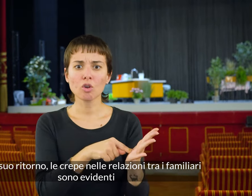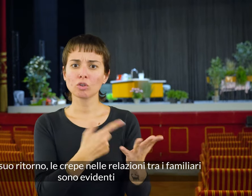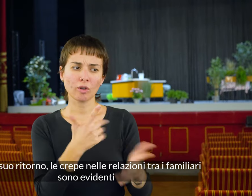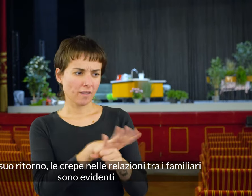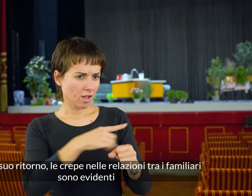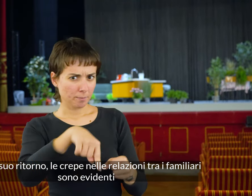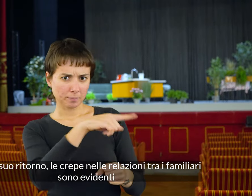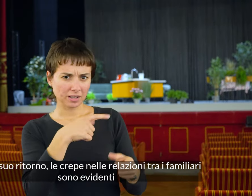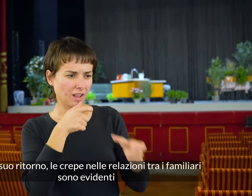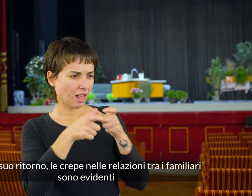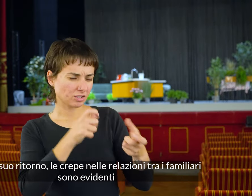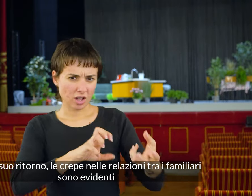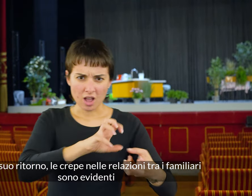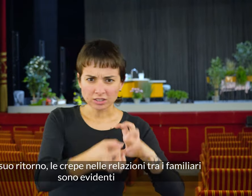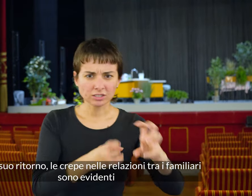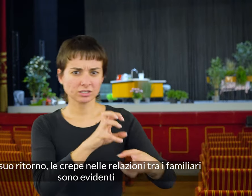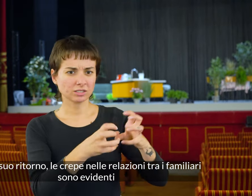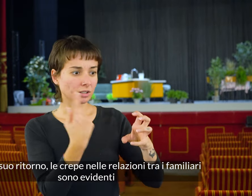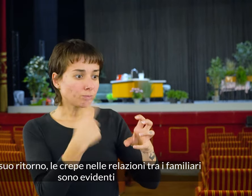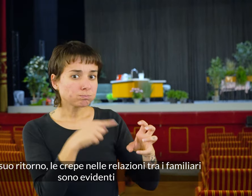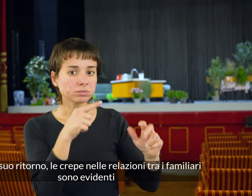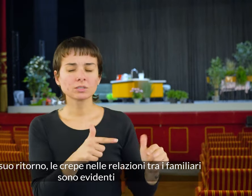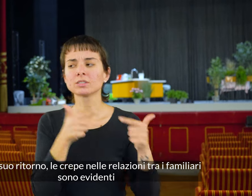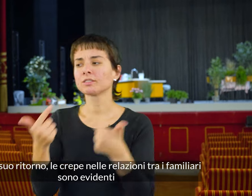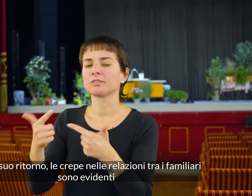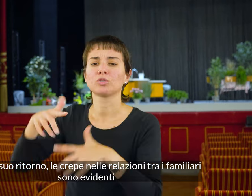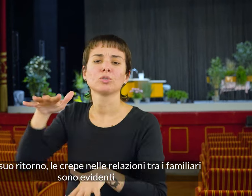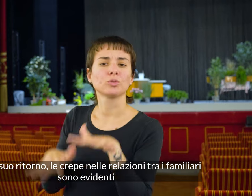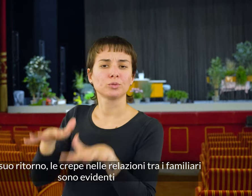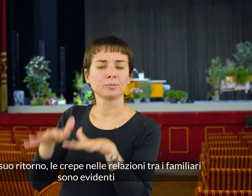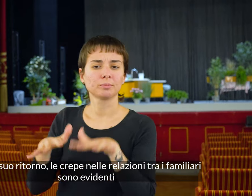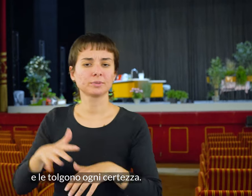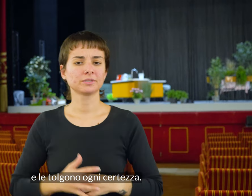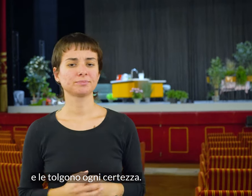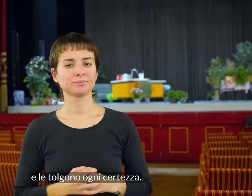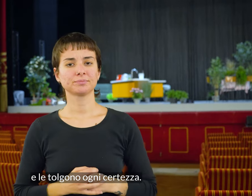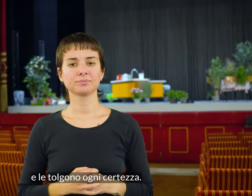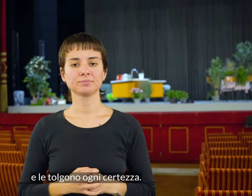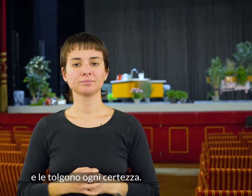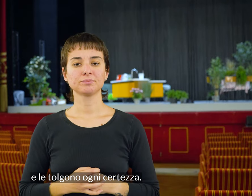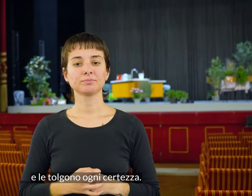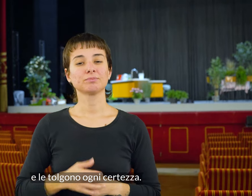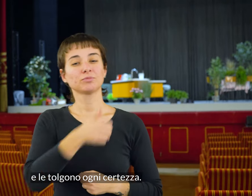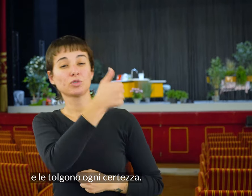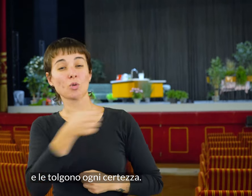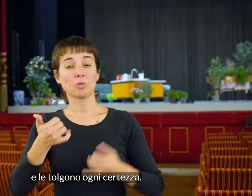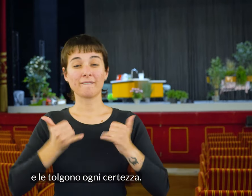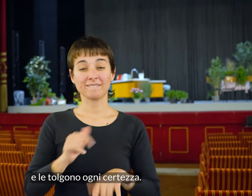ritorno, le crepe nelle relazioni tra i familiari sono evidenti e le tolgono ogni certezza.